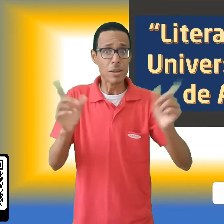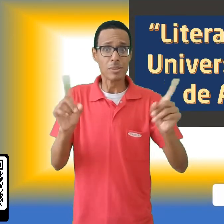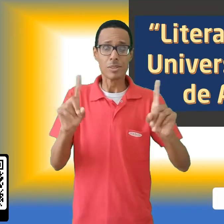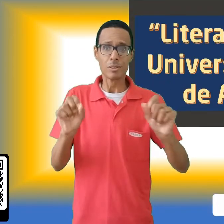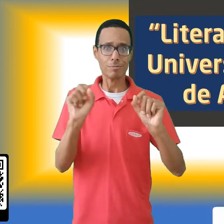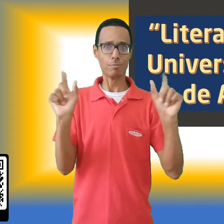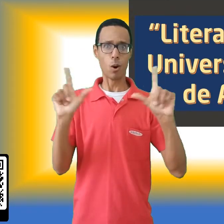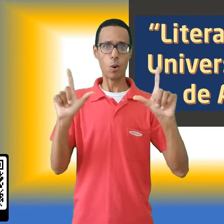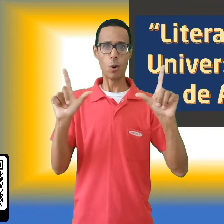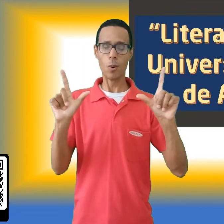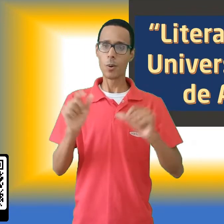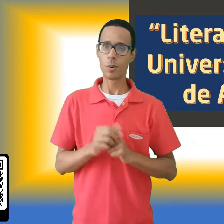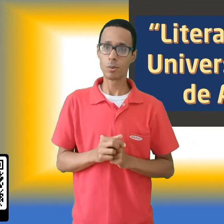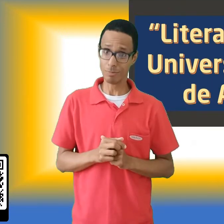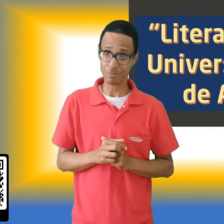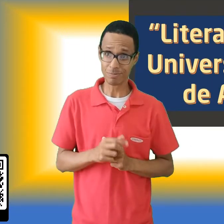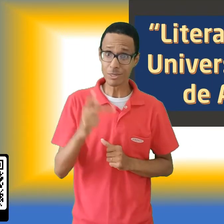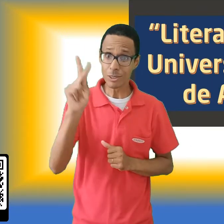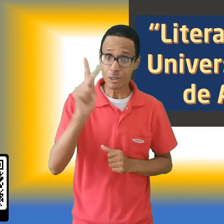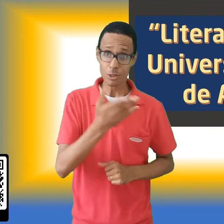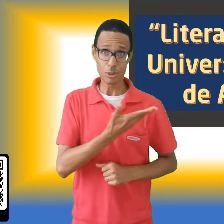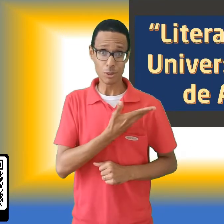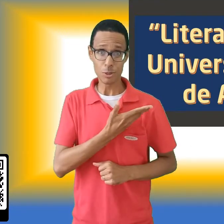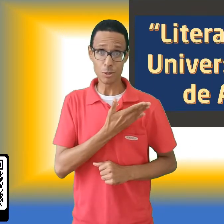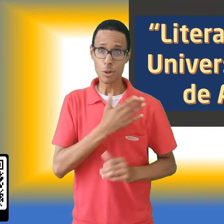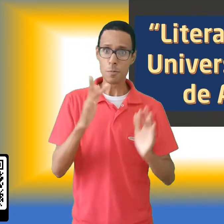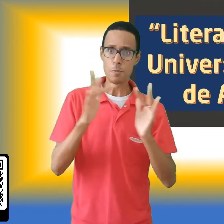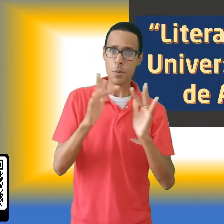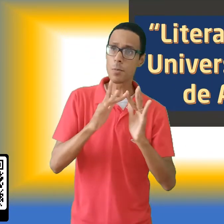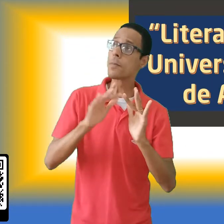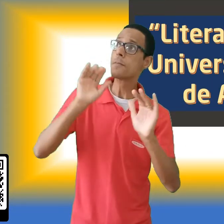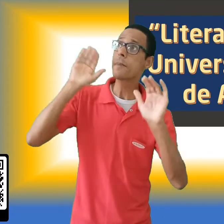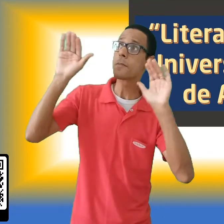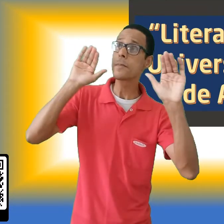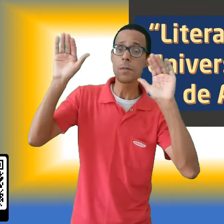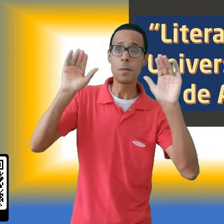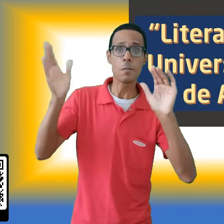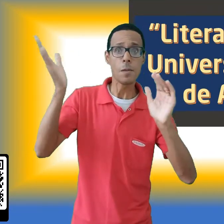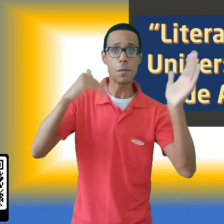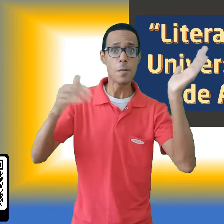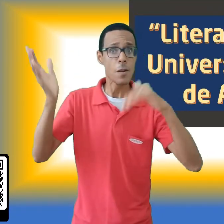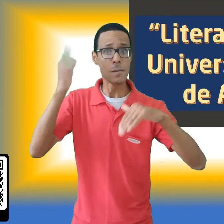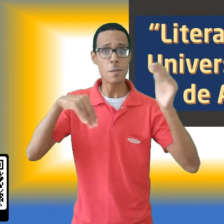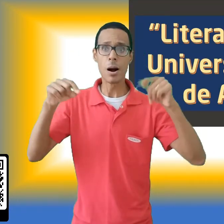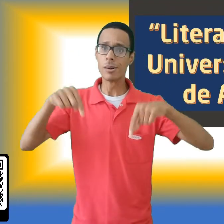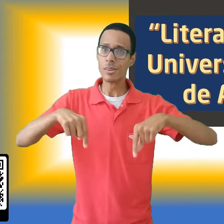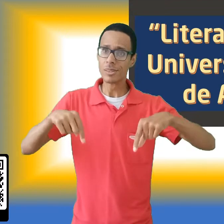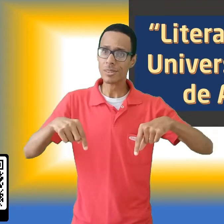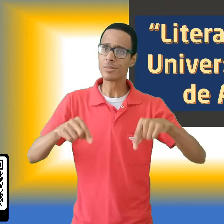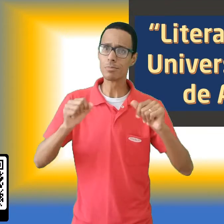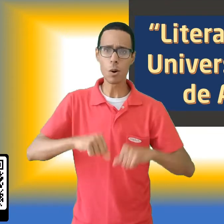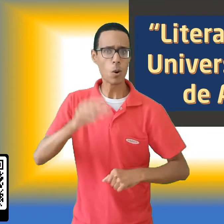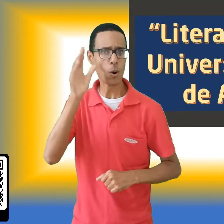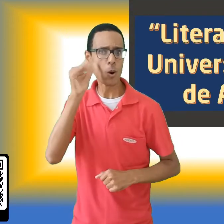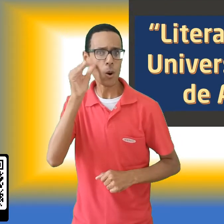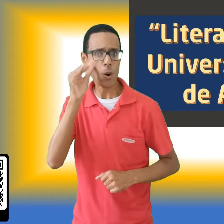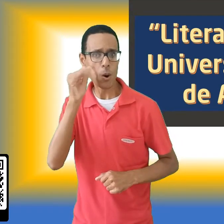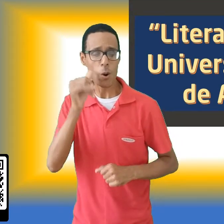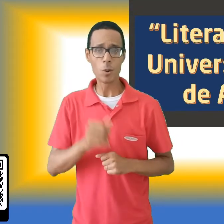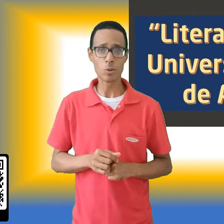por fora de todas as atualizações. Ative o sininho de notificações para ficar por dentro